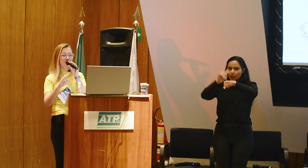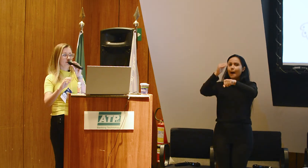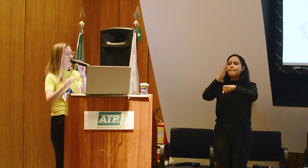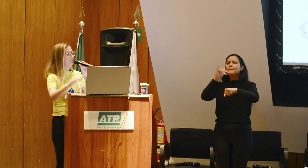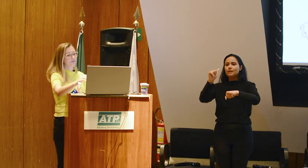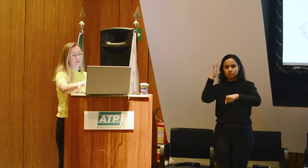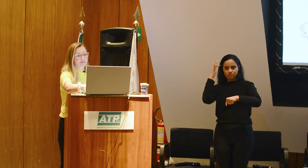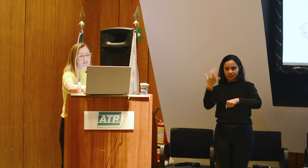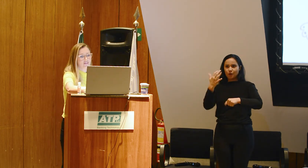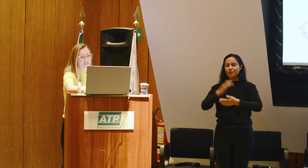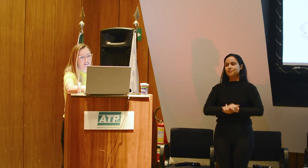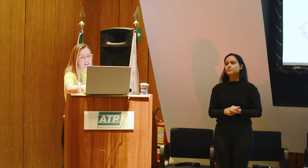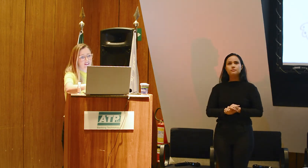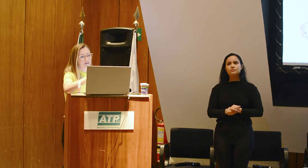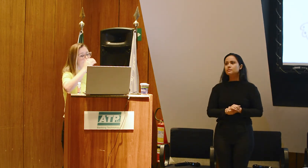e a gente resolve.